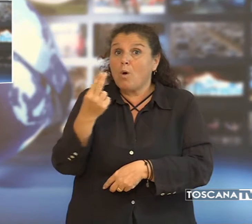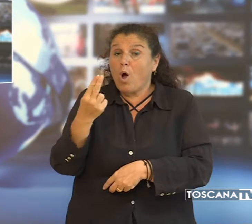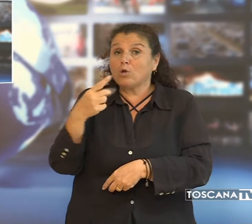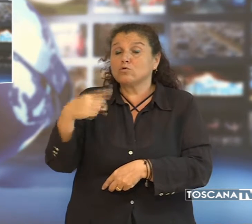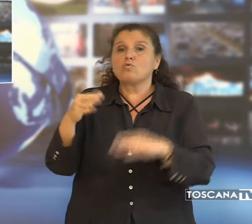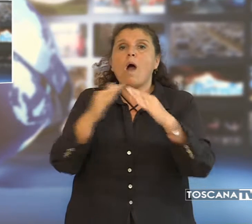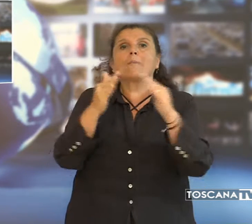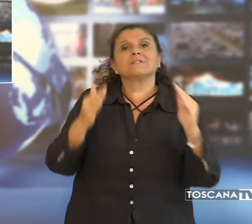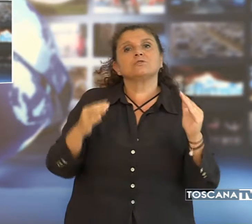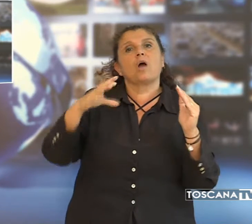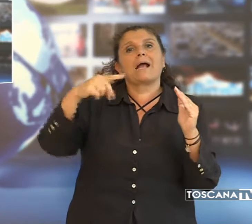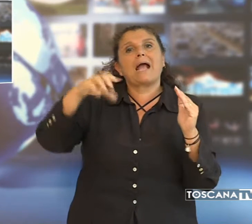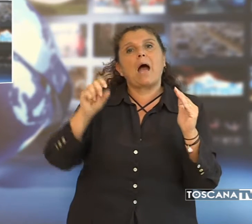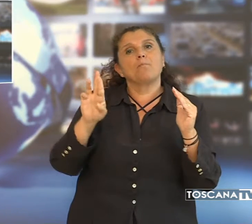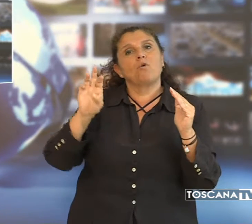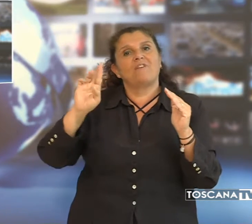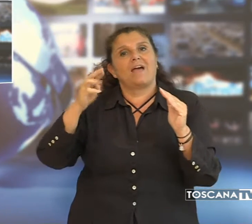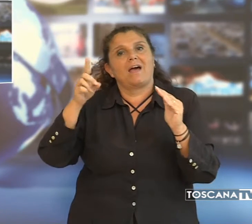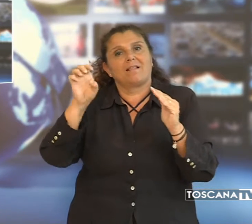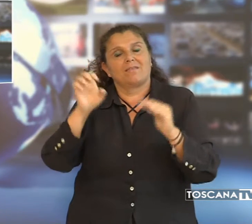abitazione a Capoverde.